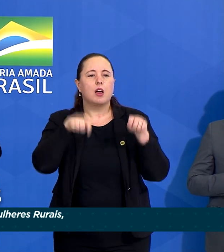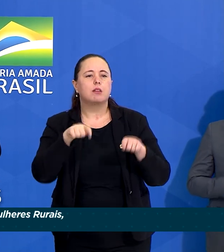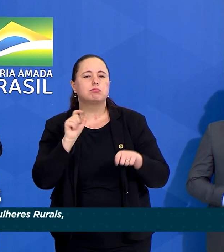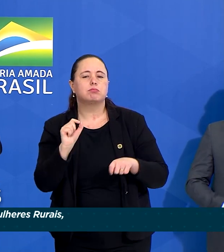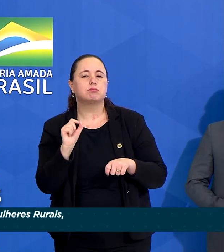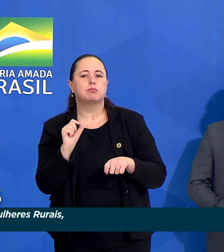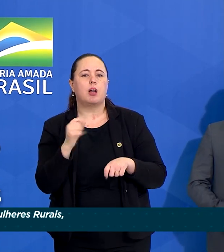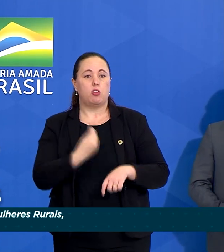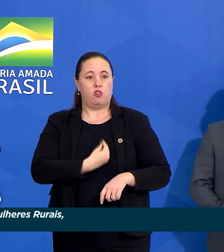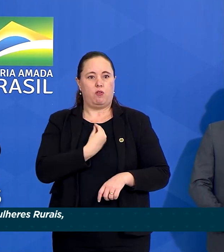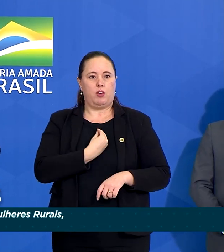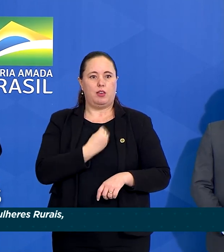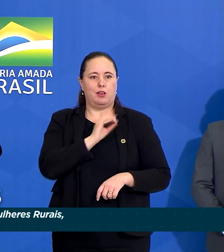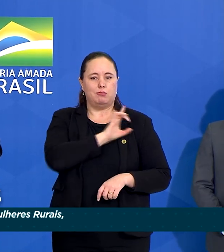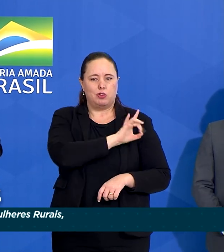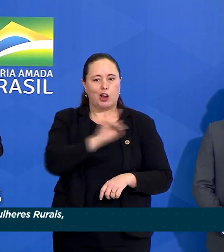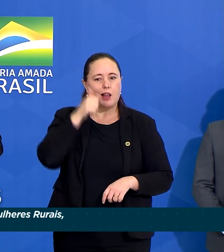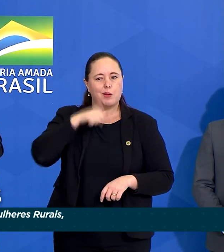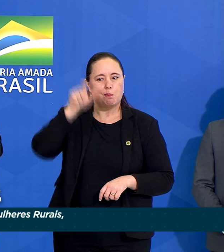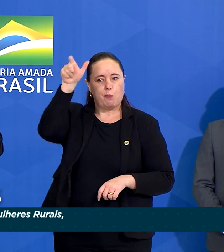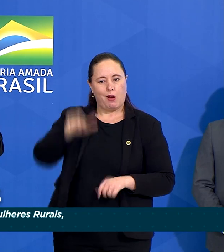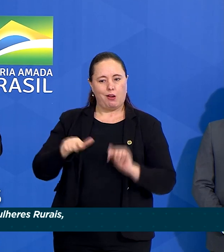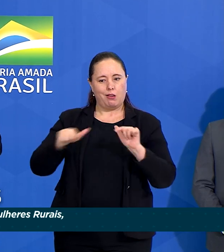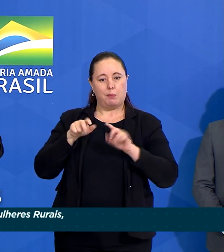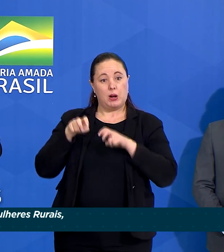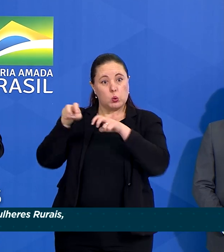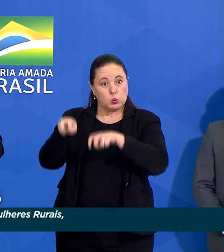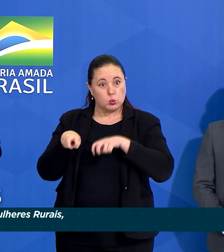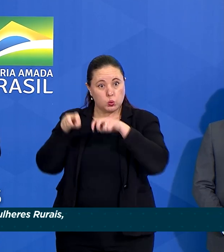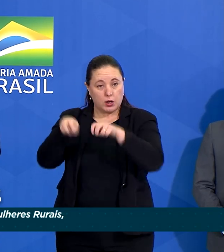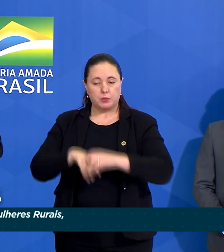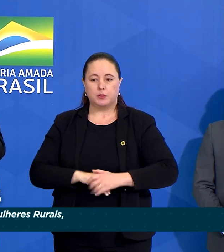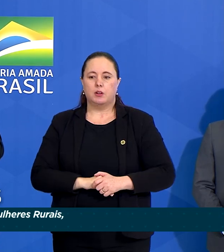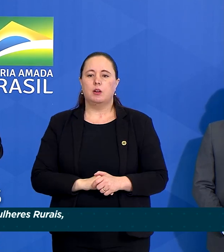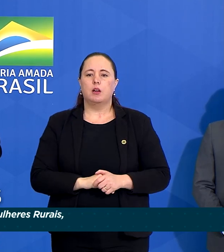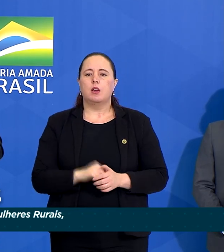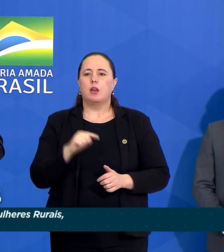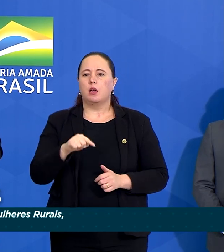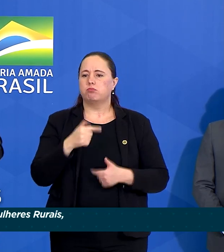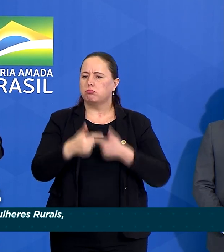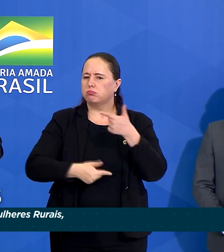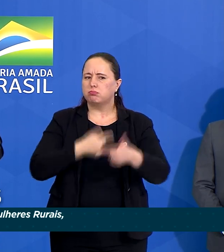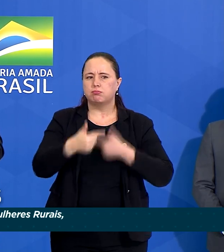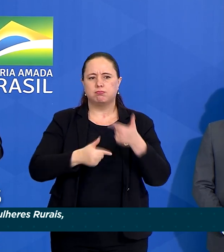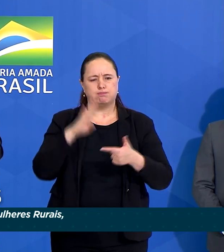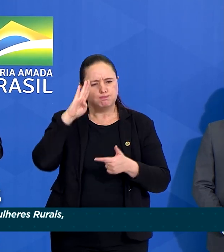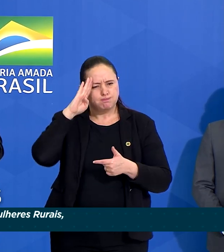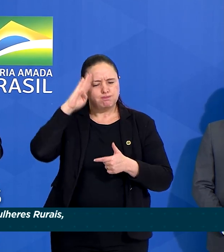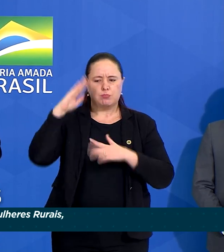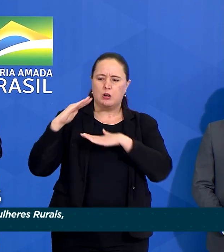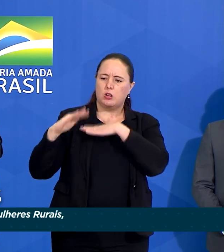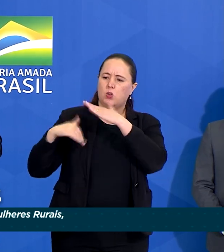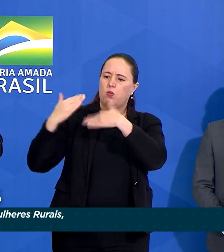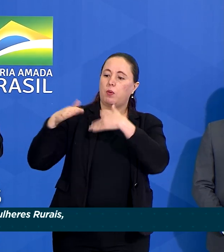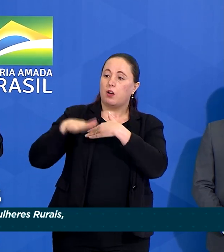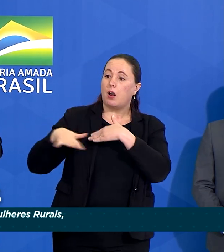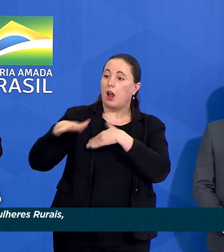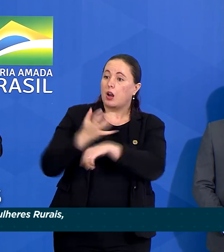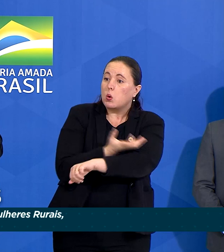de vida destas mulheres rurais. Esse é um passo essencial para o desenvolvimento rural